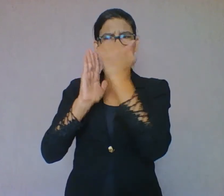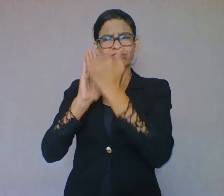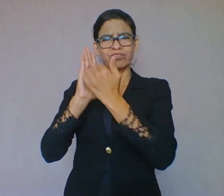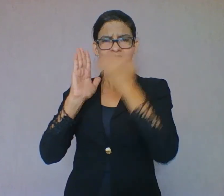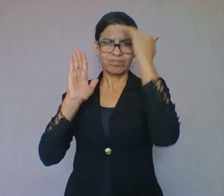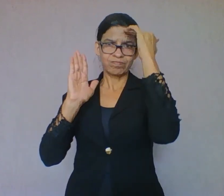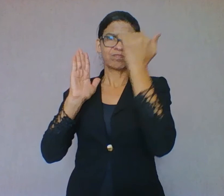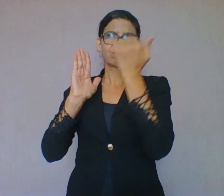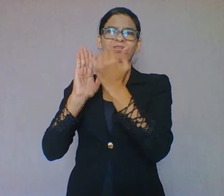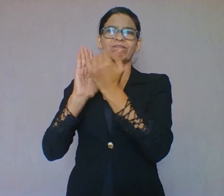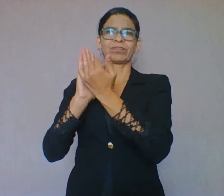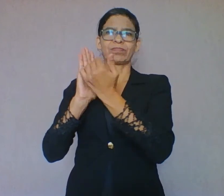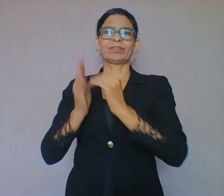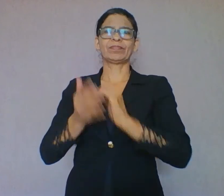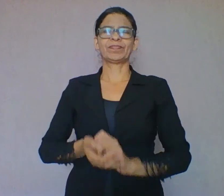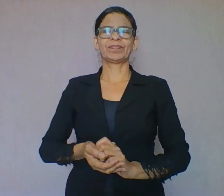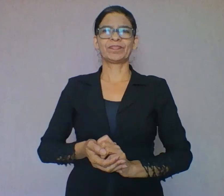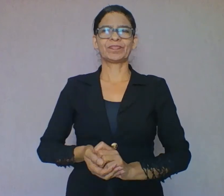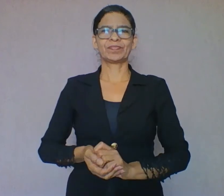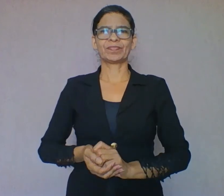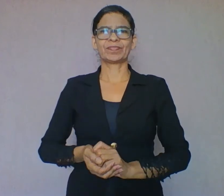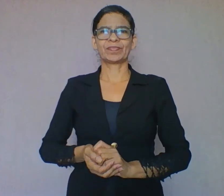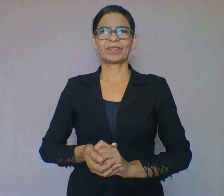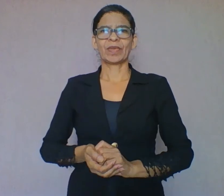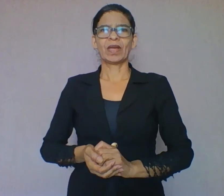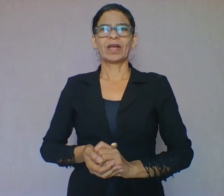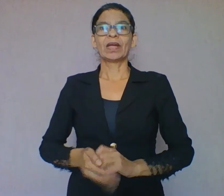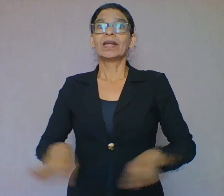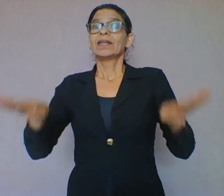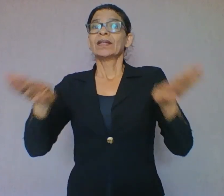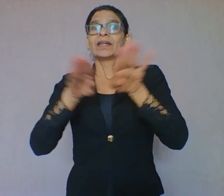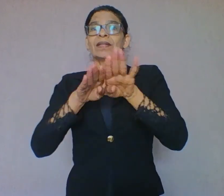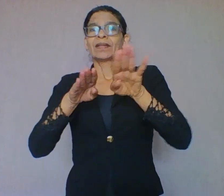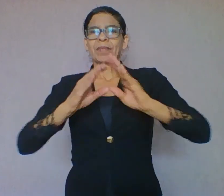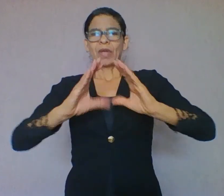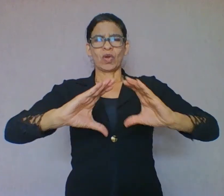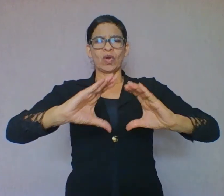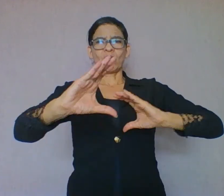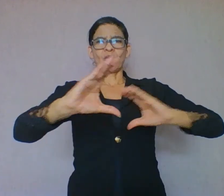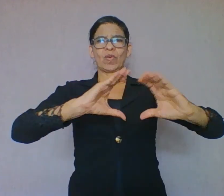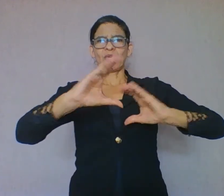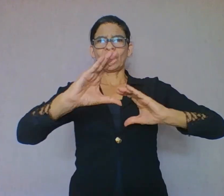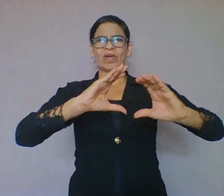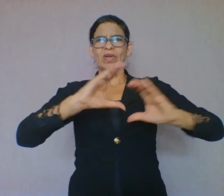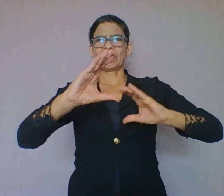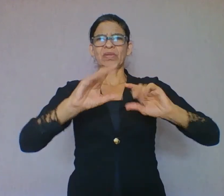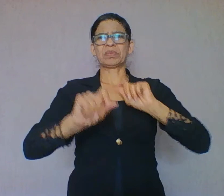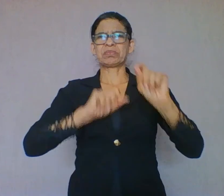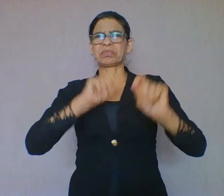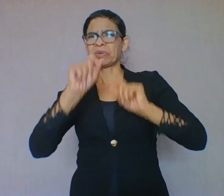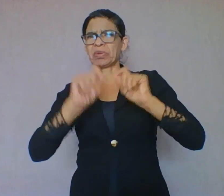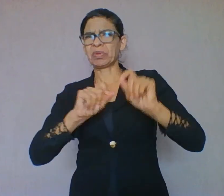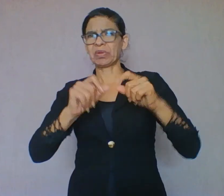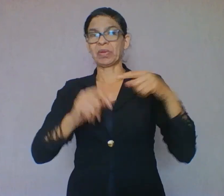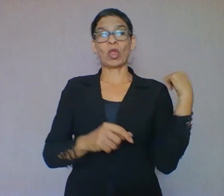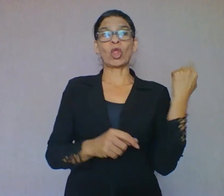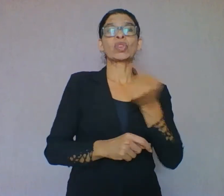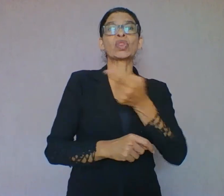comunicação, somos seres que usamos a comunicação para transmitir e receber conhecimento.